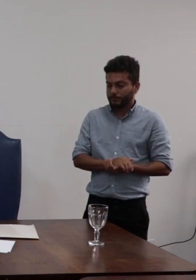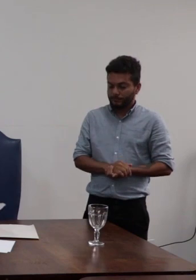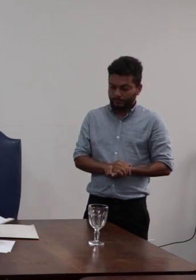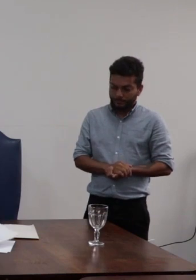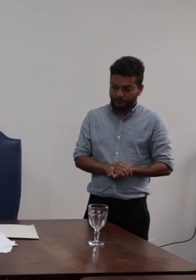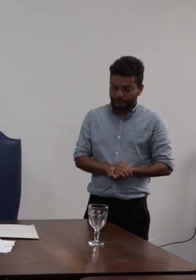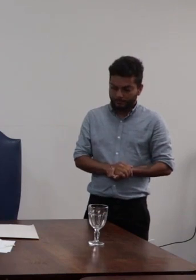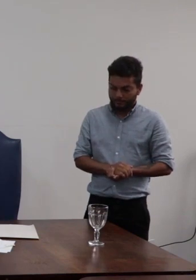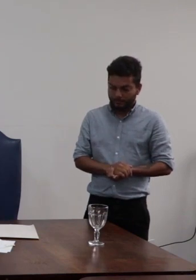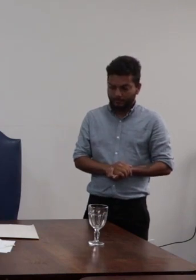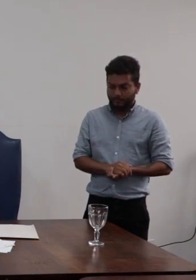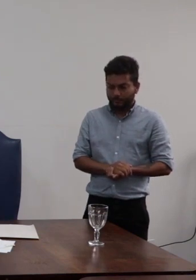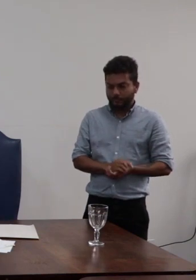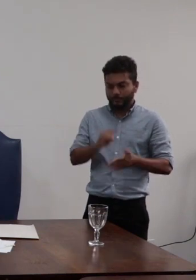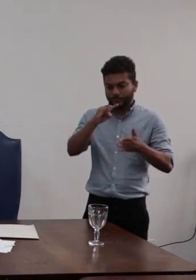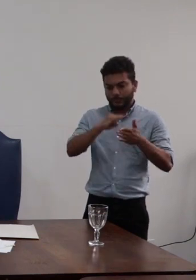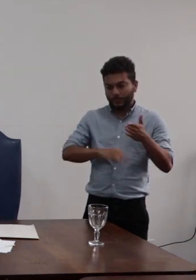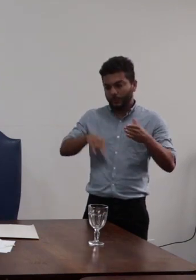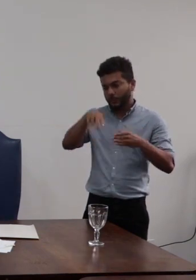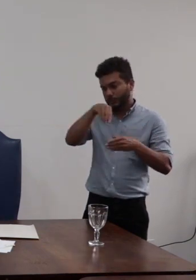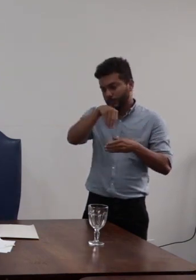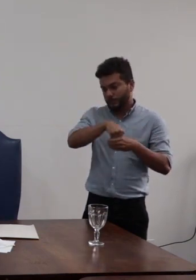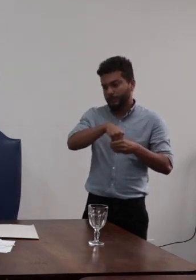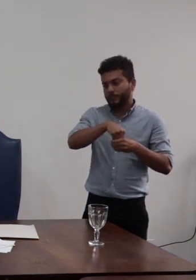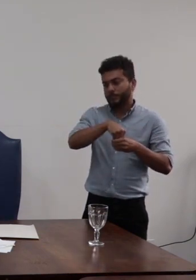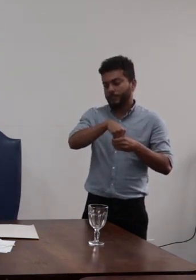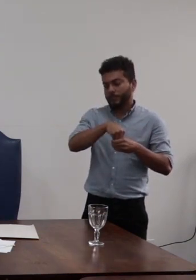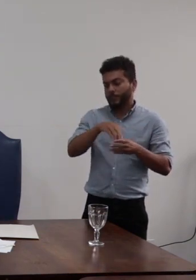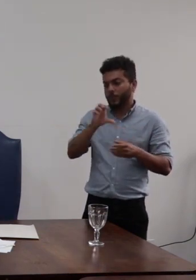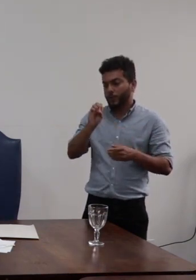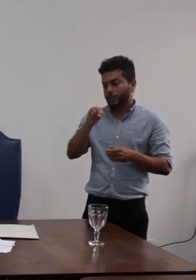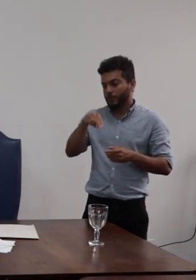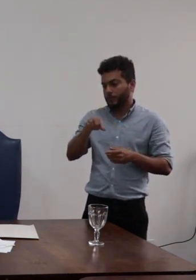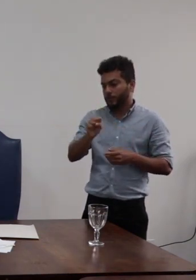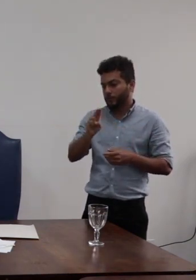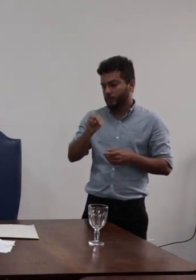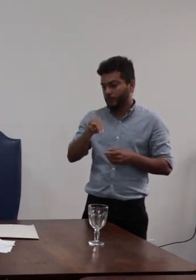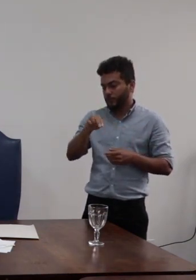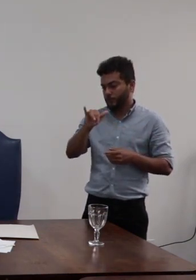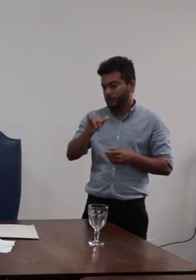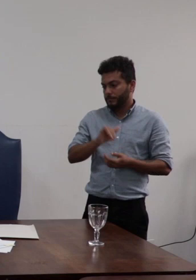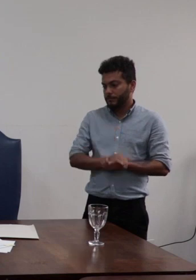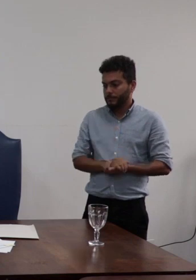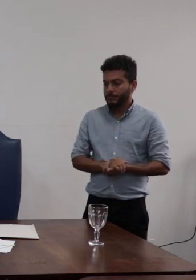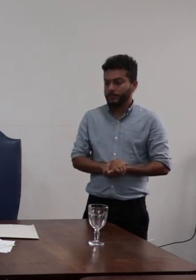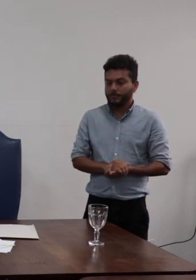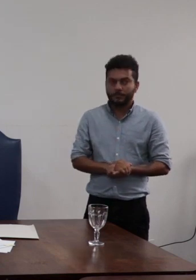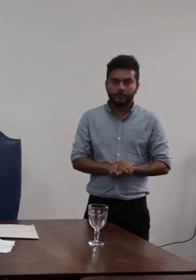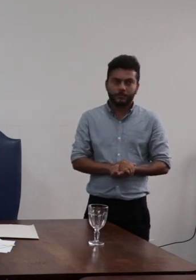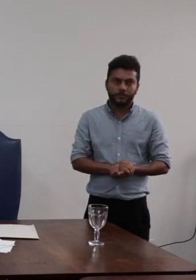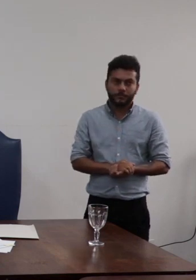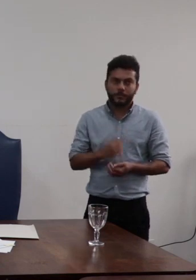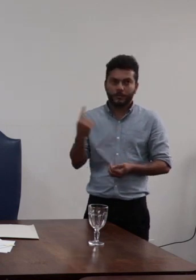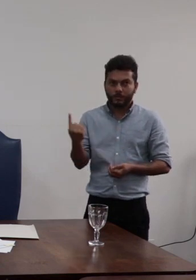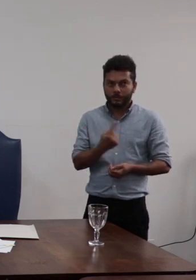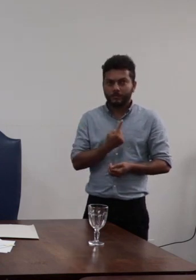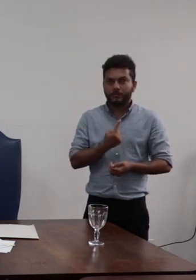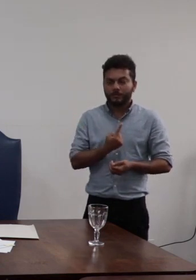nosso regimento interno do consumo nós com base